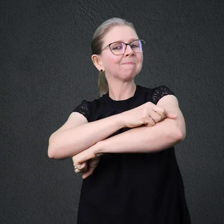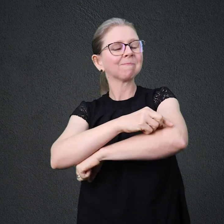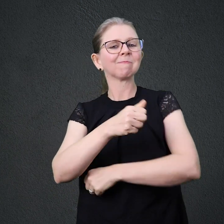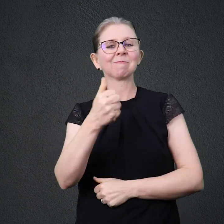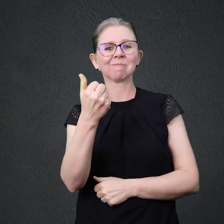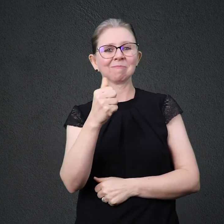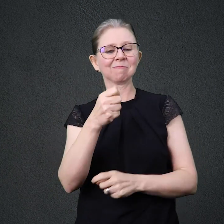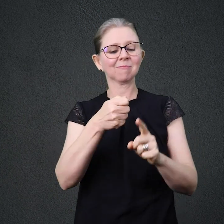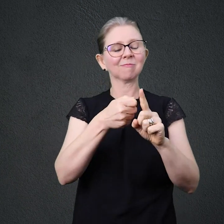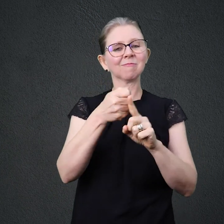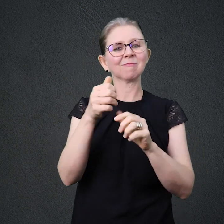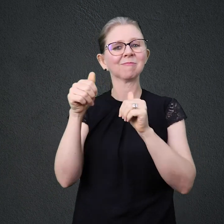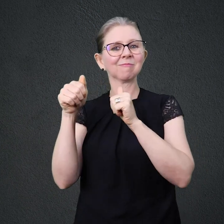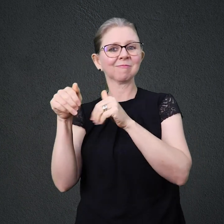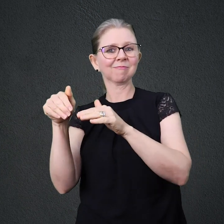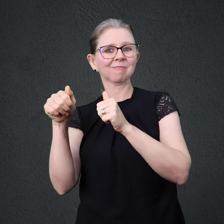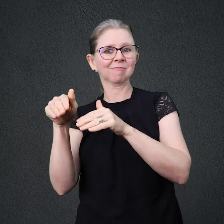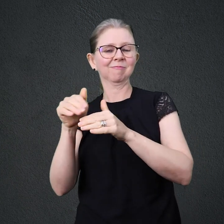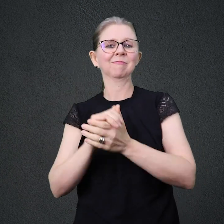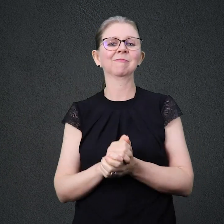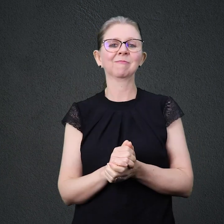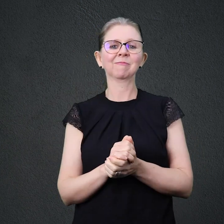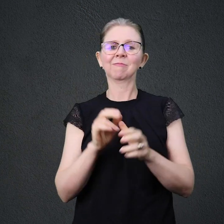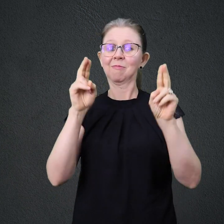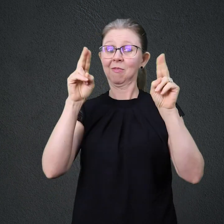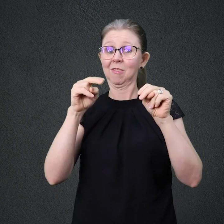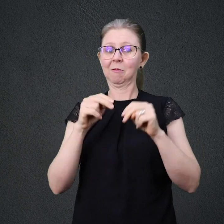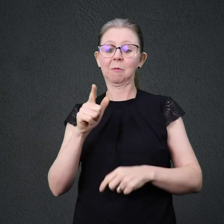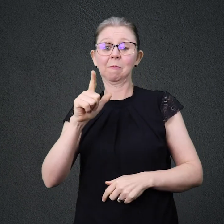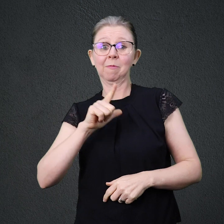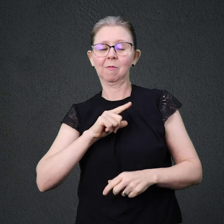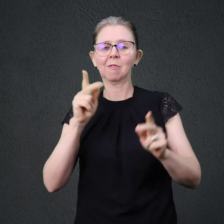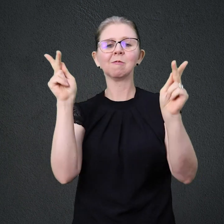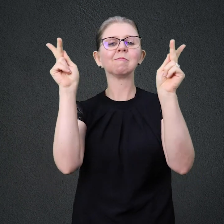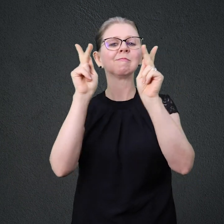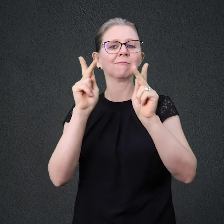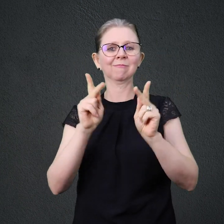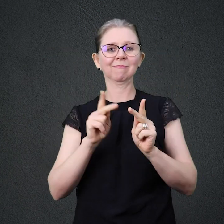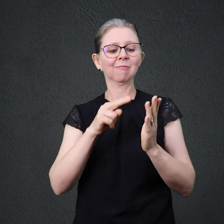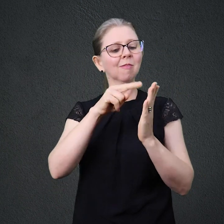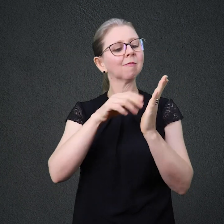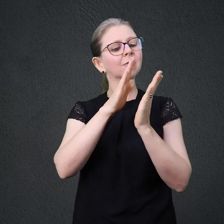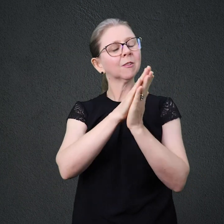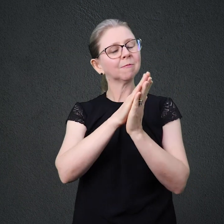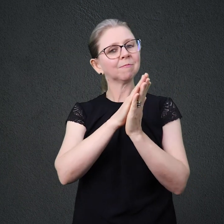Hoje é 11 de setembro Título de hoje, Tenha Paz Leitura Bíblica, João capítulo